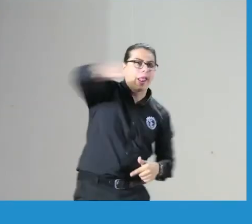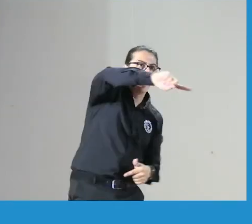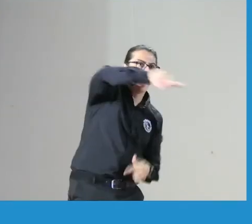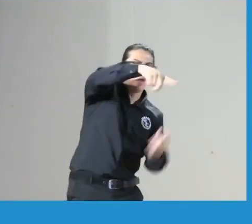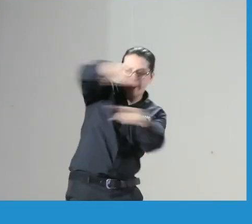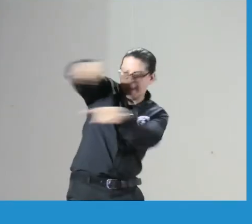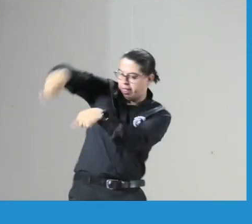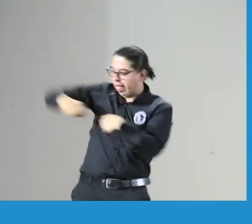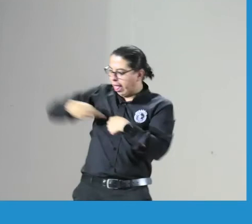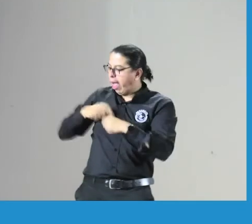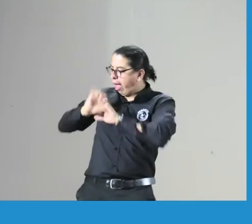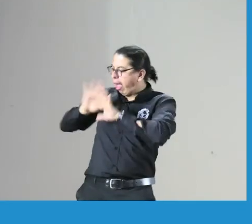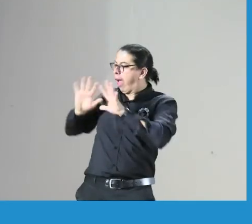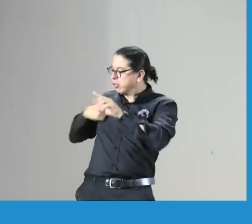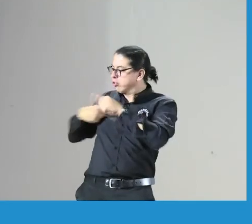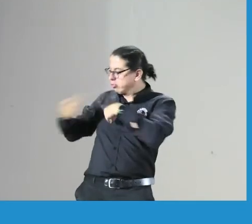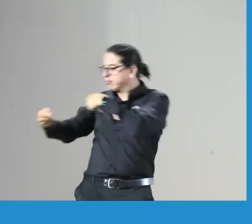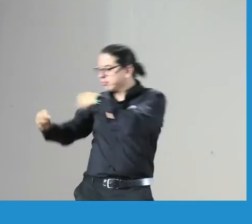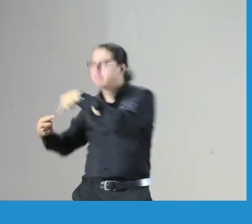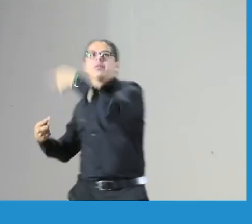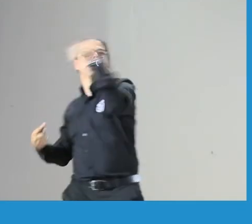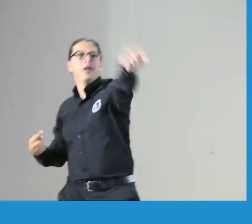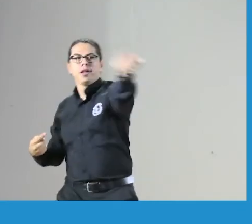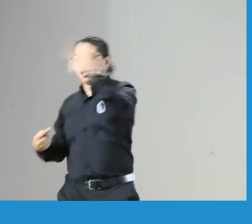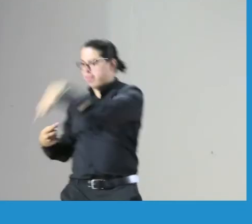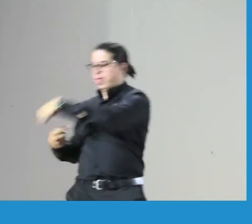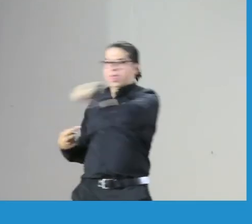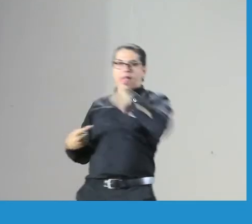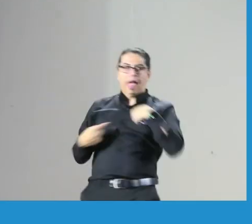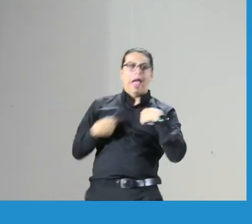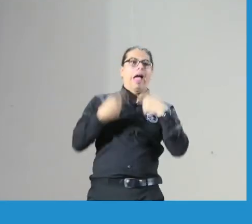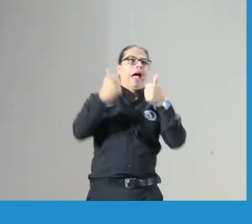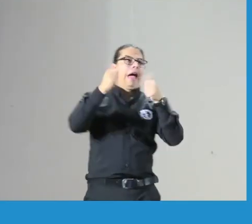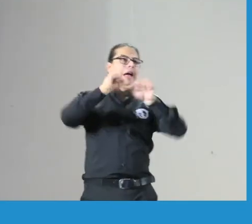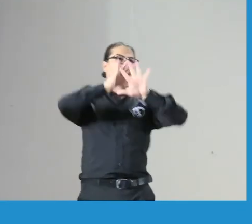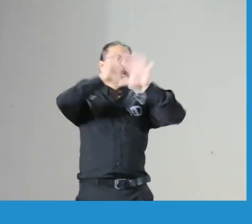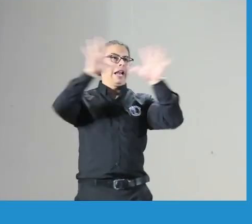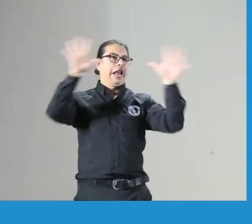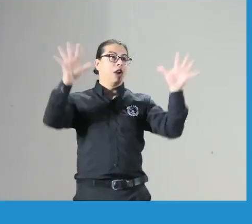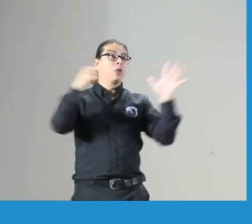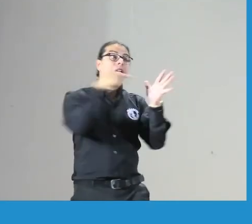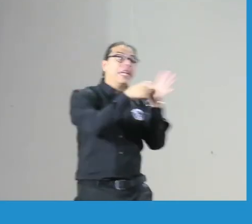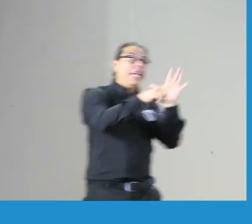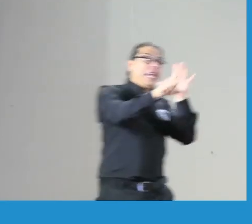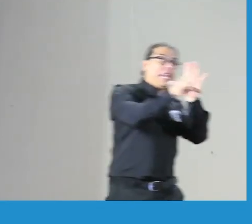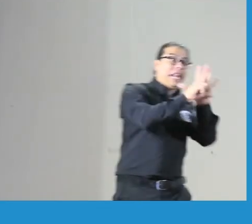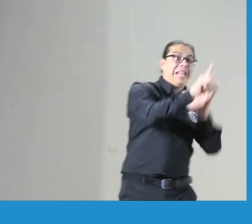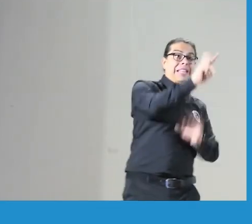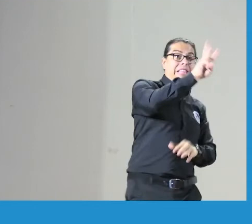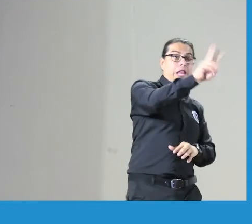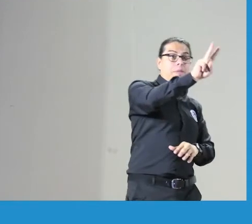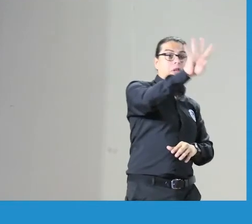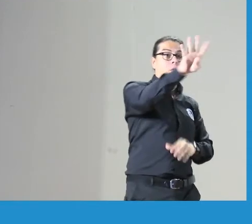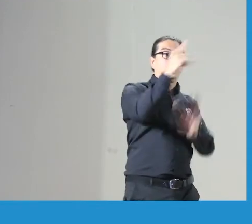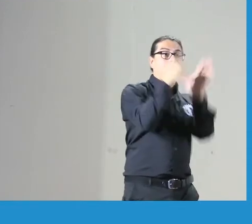la lengua de ciencias y la lengua oral entonces era importante que hubiera esa mediación para que hubiera claridad la ley